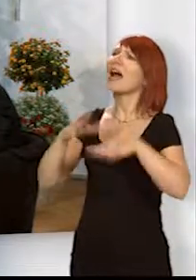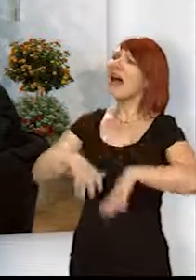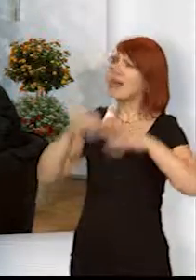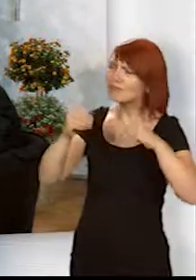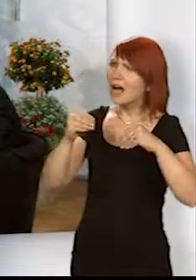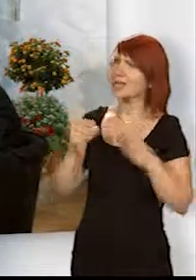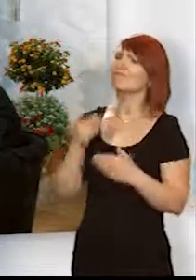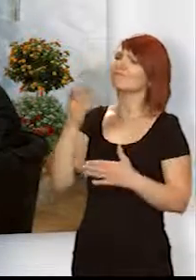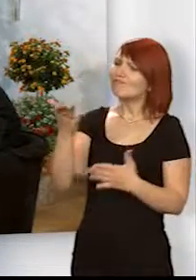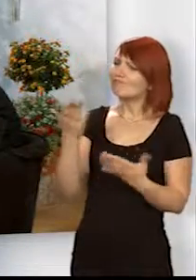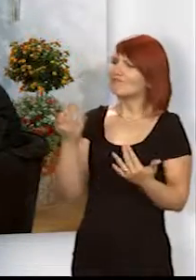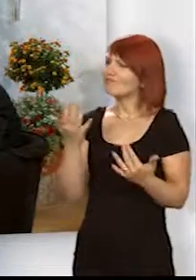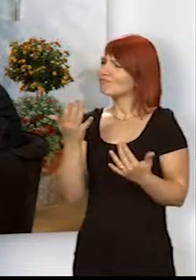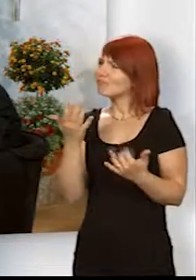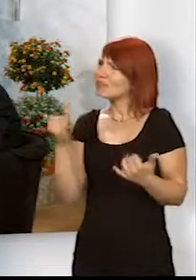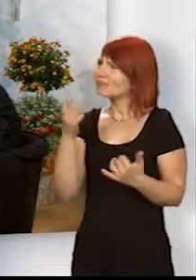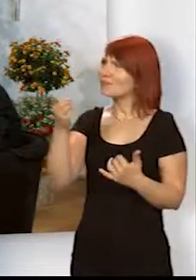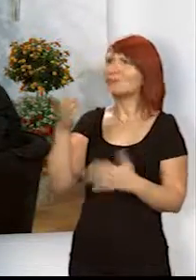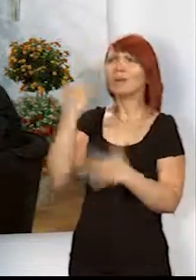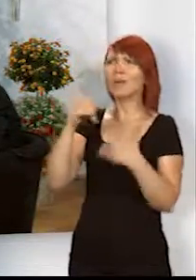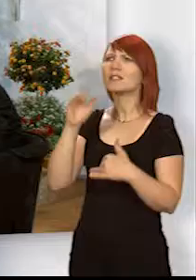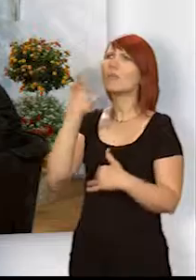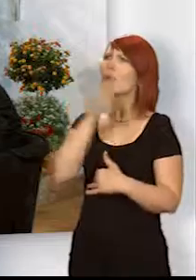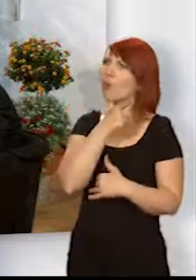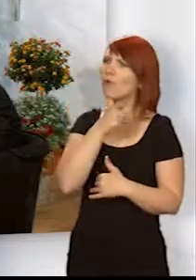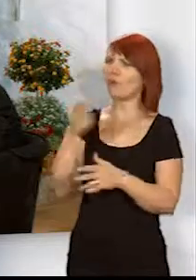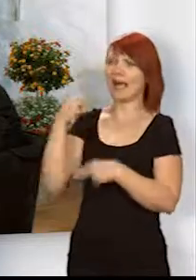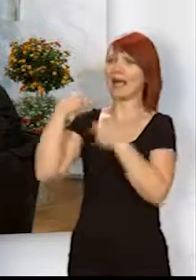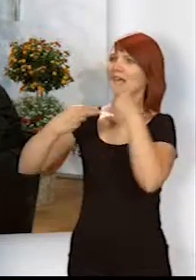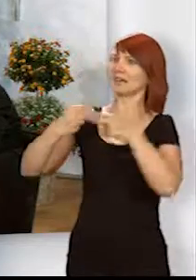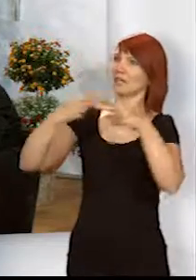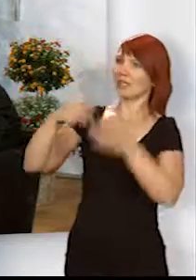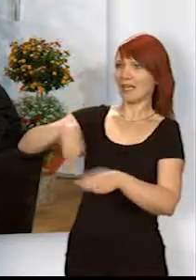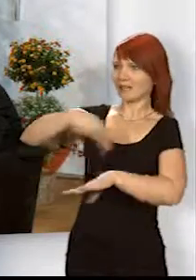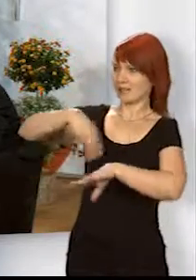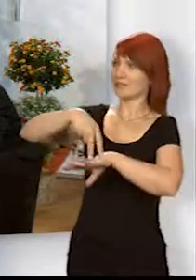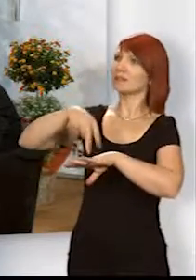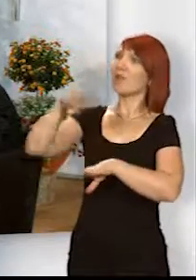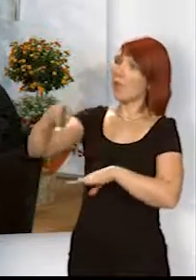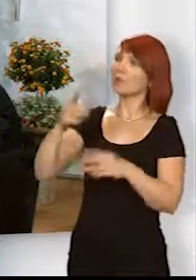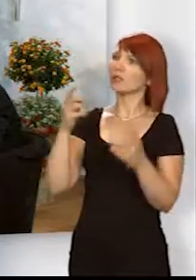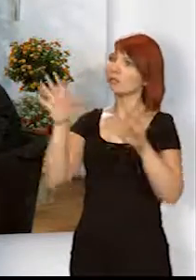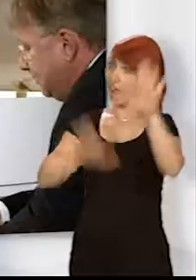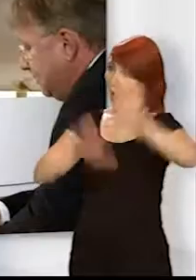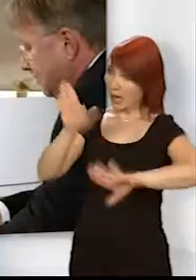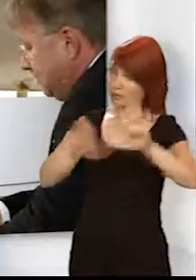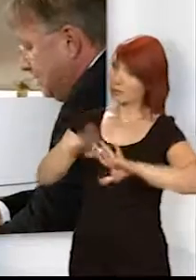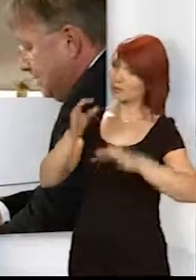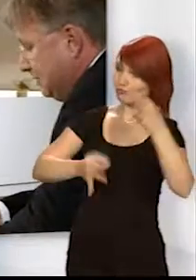große Leben genossen. Sie sind von Beruf klassische Tänzerin. Sie waren am Theater und Ihr Weg hat Sie